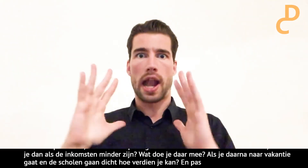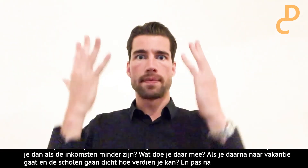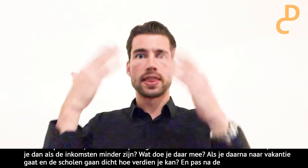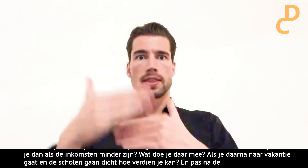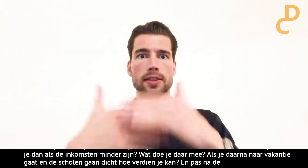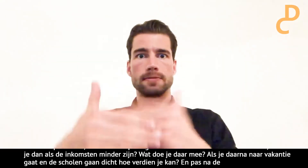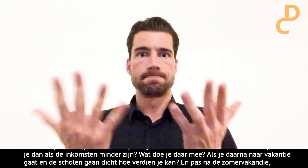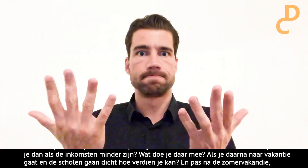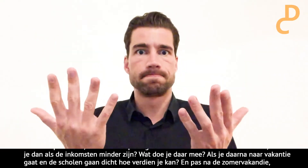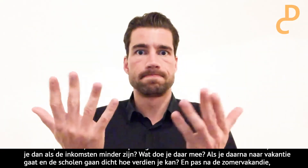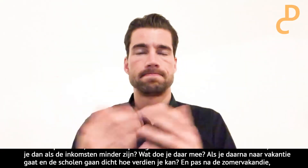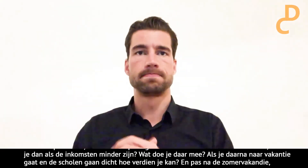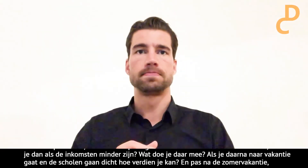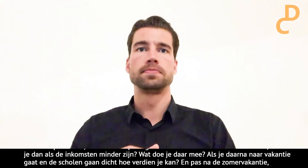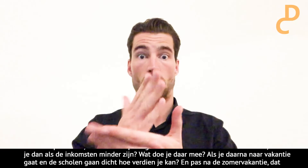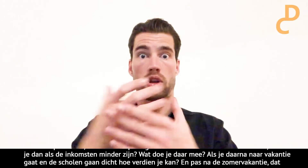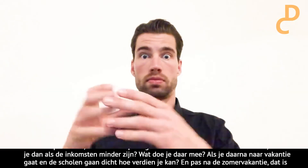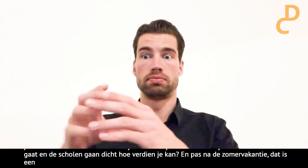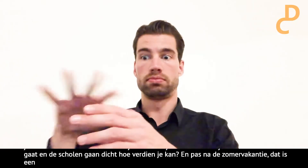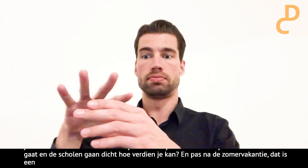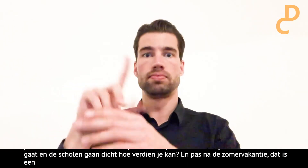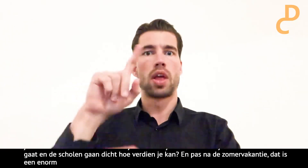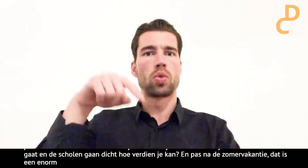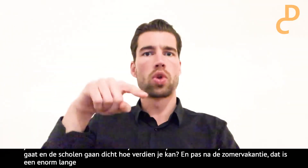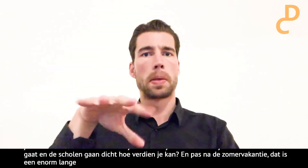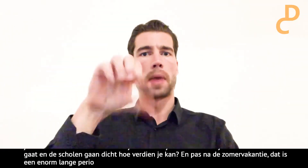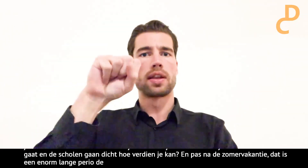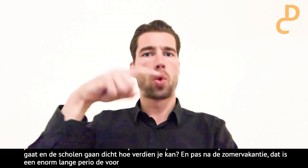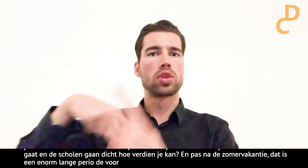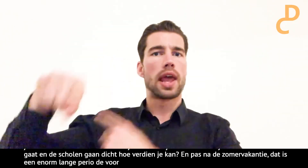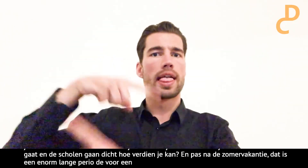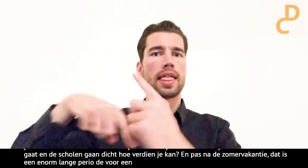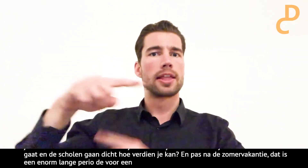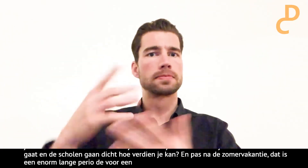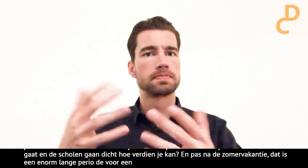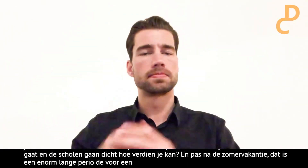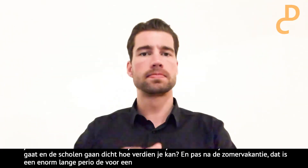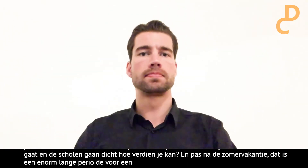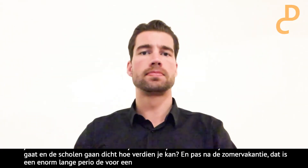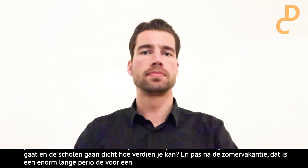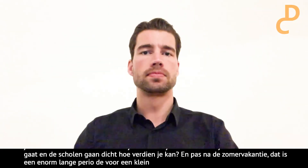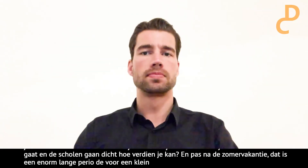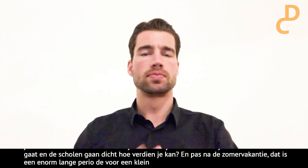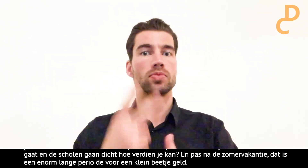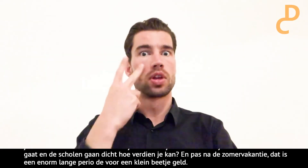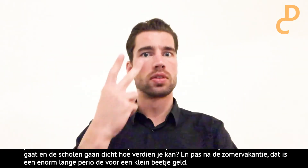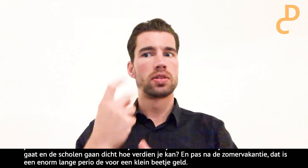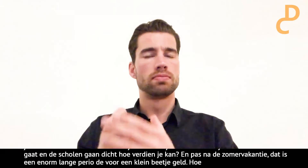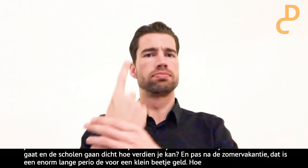onzekerheid, maar een heel klein beetje geld. Hoe pak je je leven daar verder mee op? Dus we hebben nu ook gemerkt, dat wordt ook onderling wel